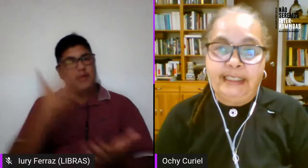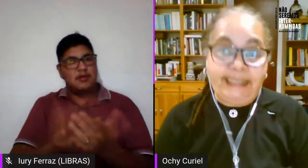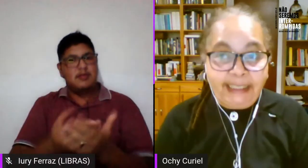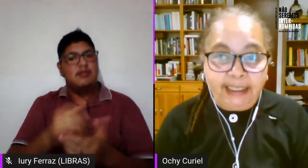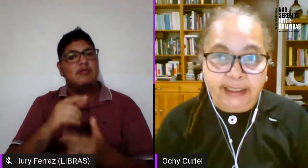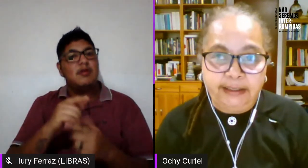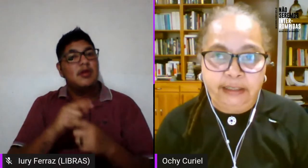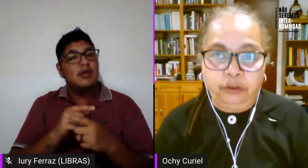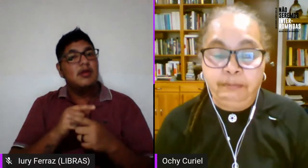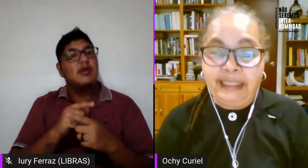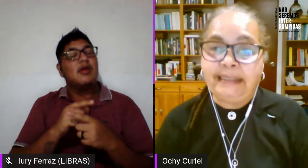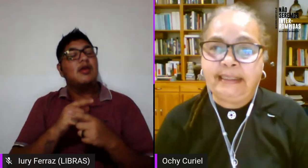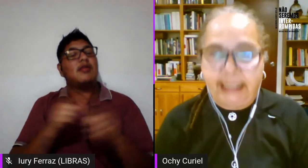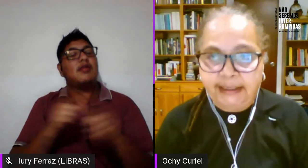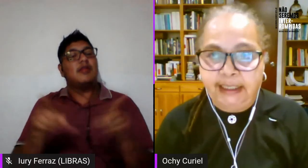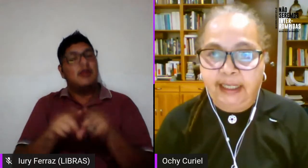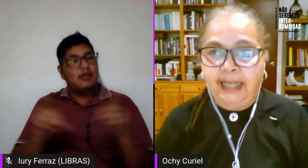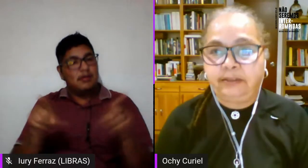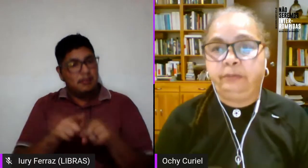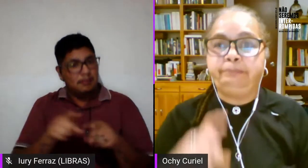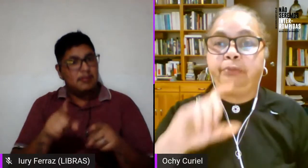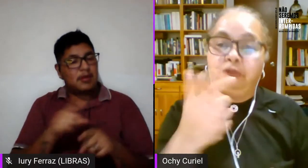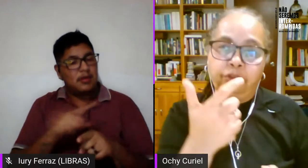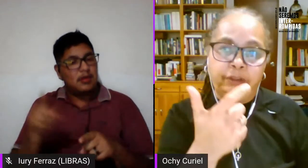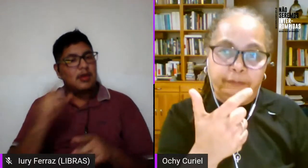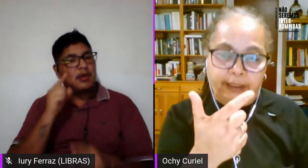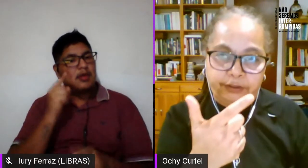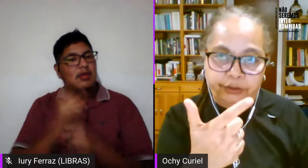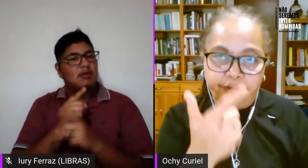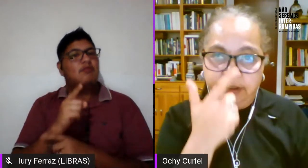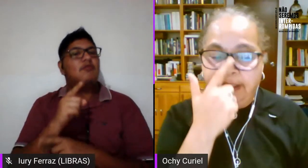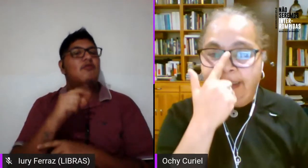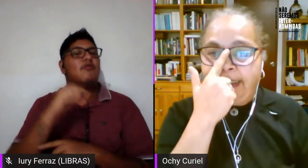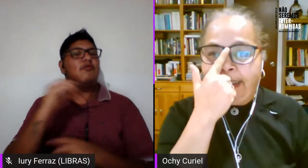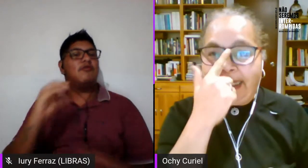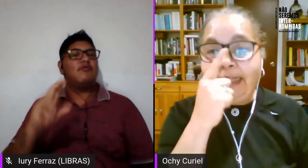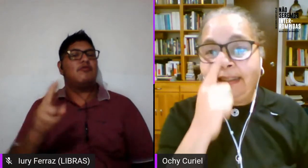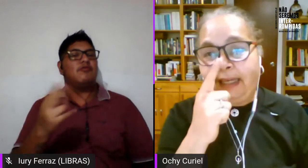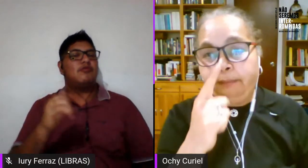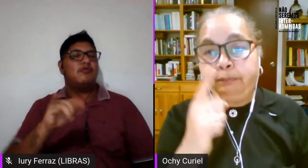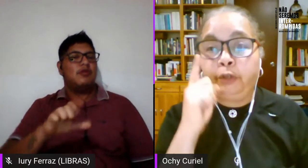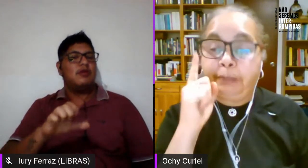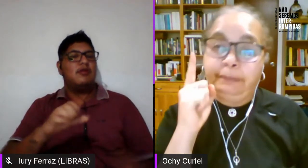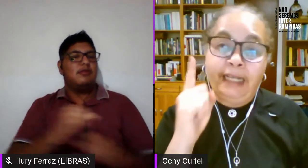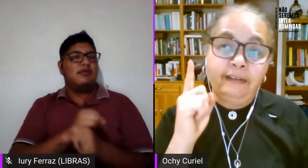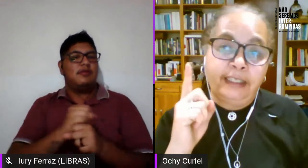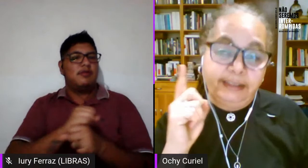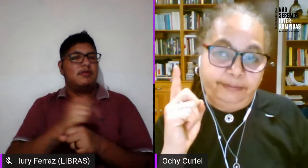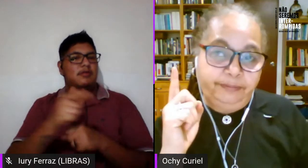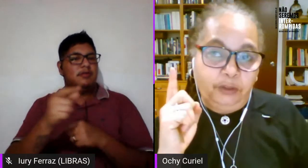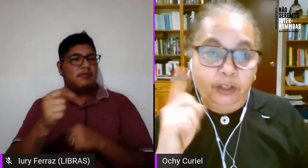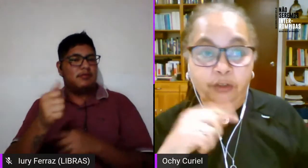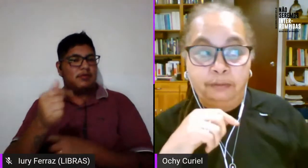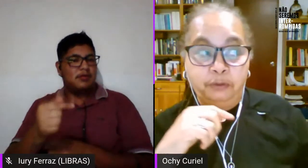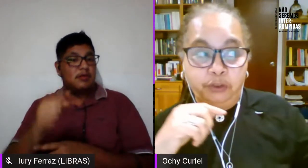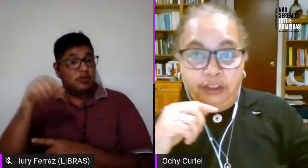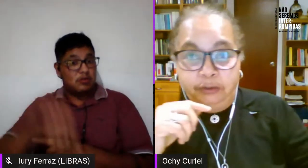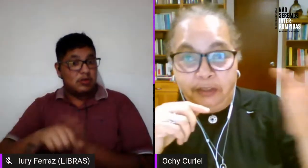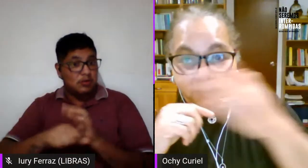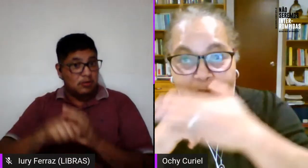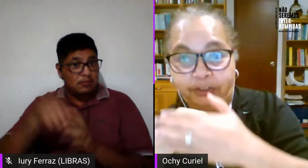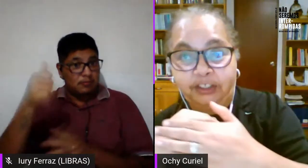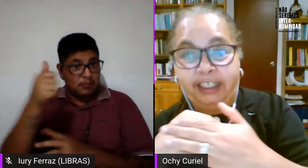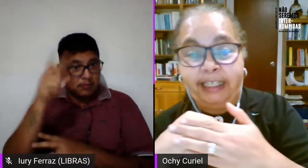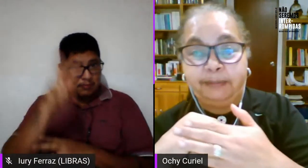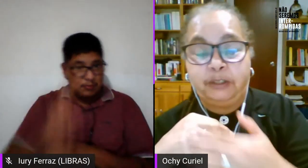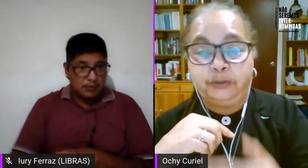encuentro de Chile del 2007 hace un punto de inflexión y es que por primera vez luego de muchos